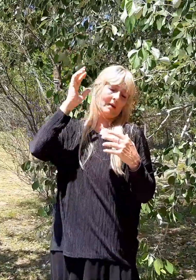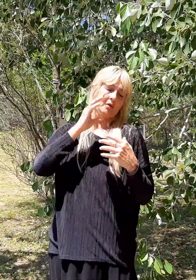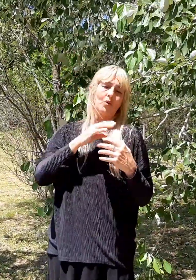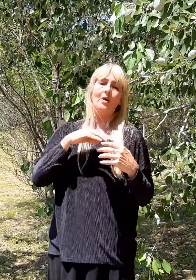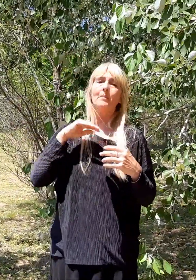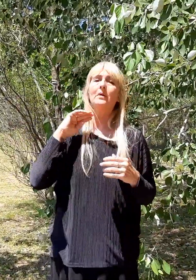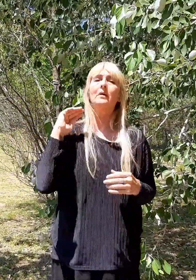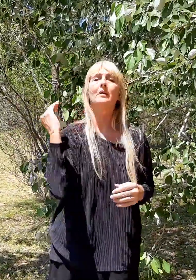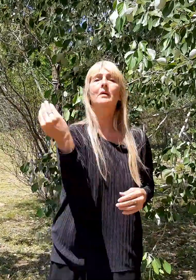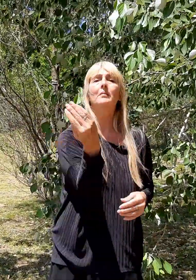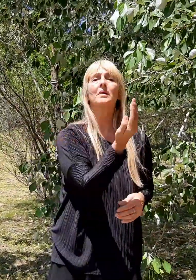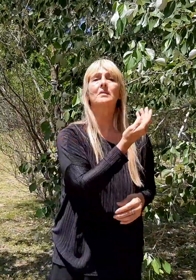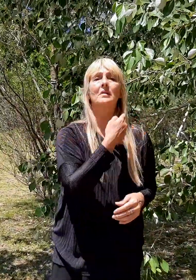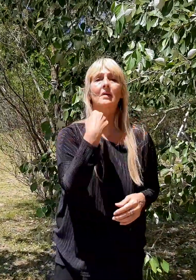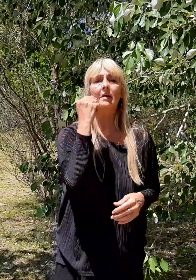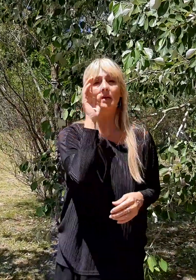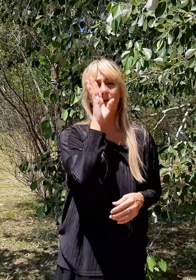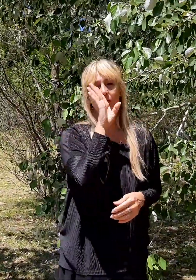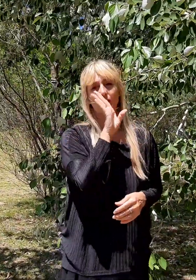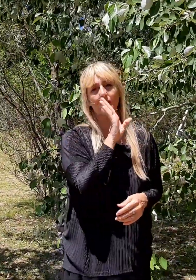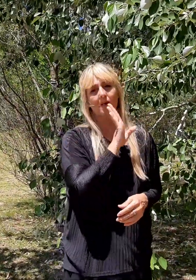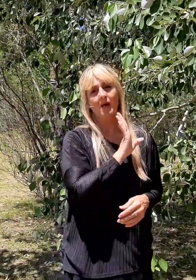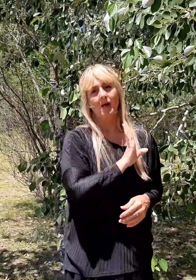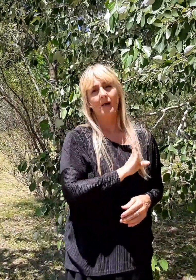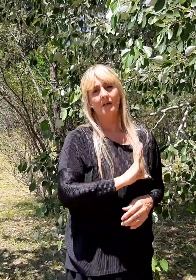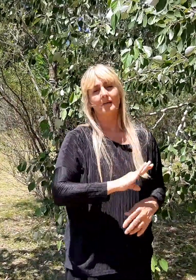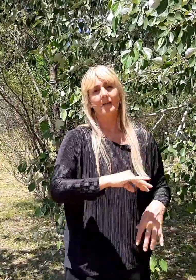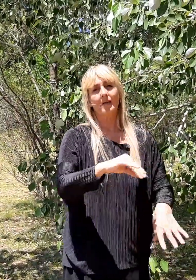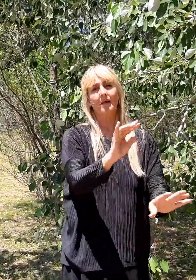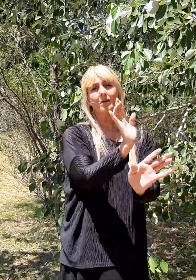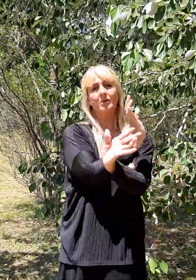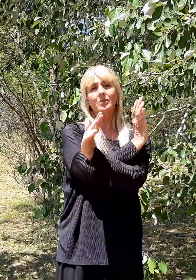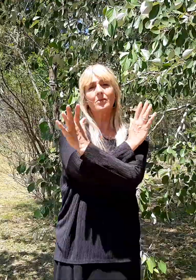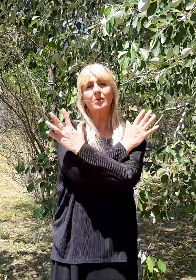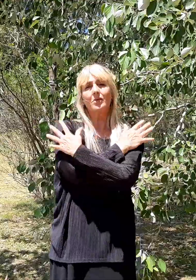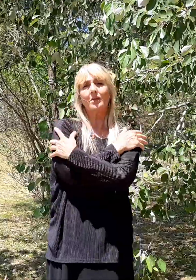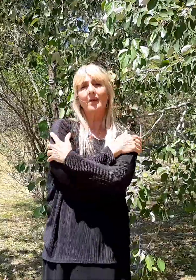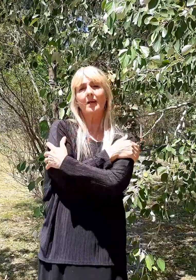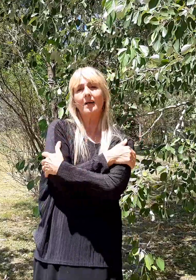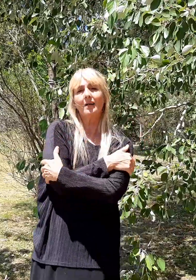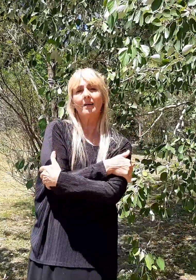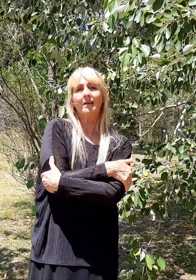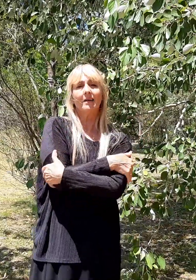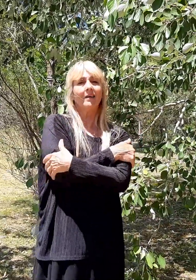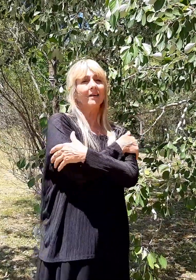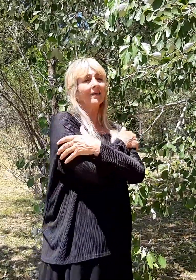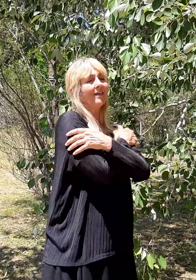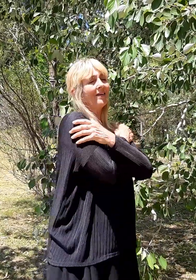Toda mi misericordia y te consolaré